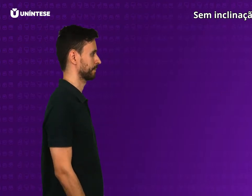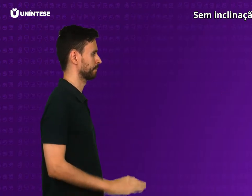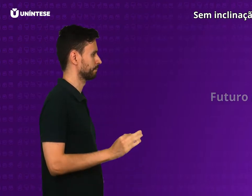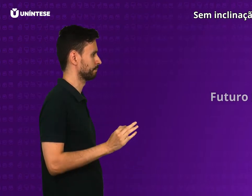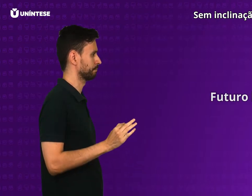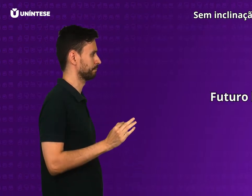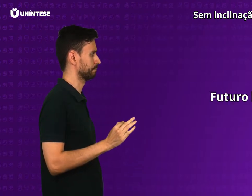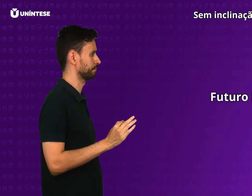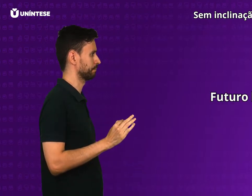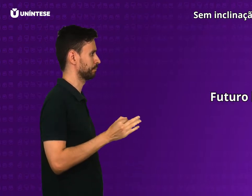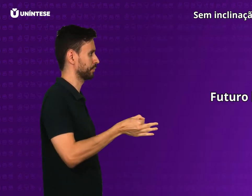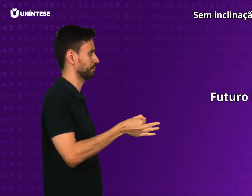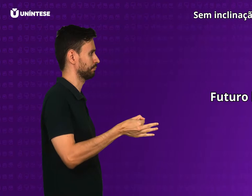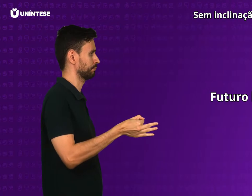Futuro breve.